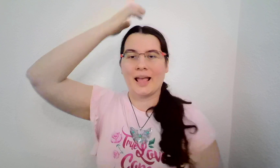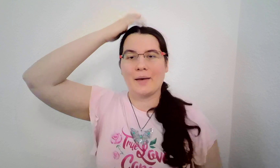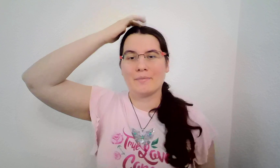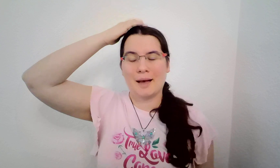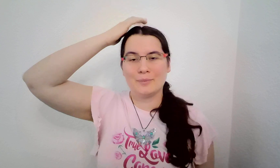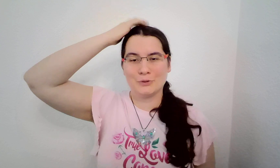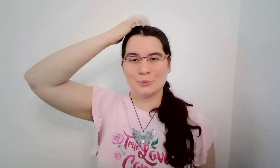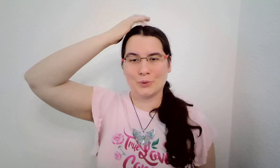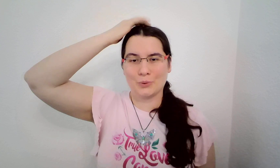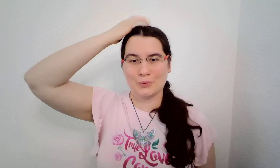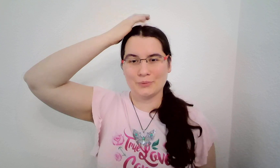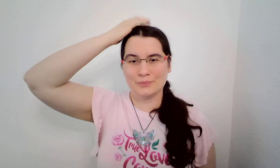Mám podporu.